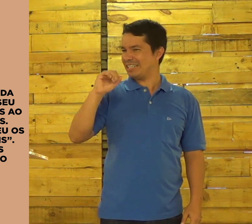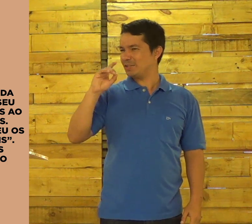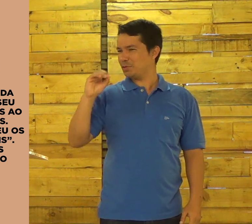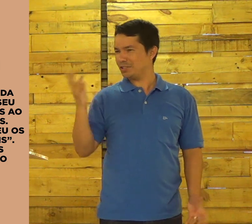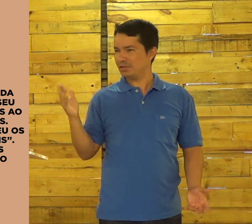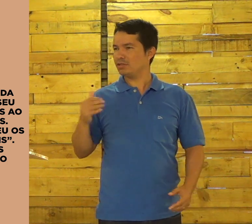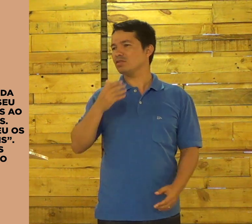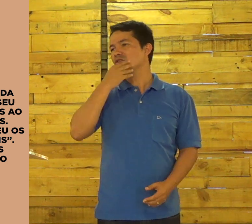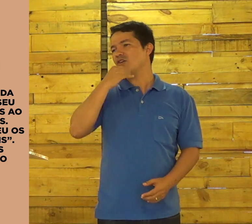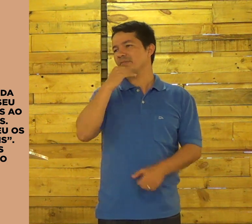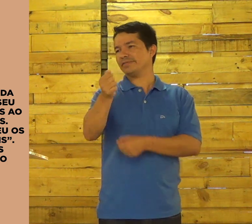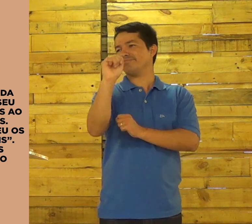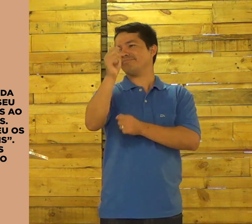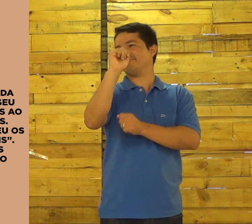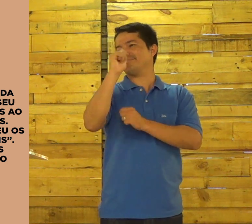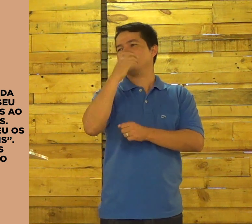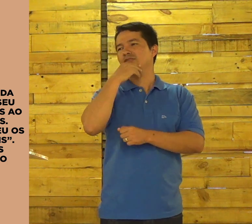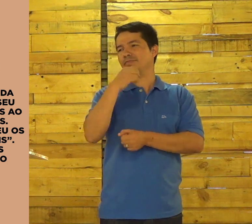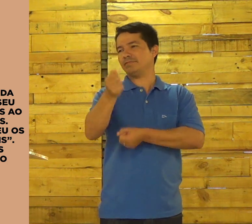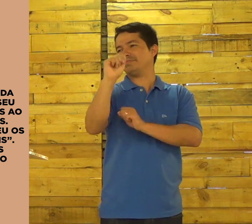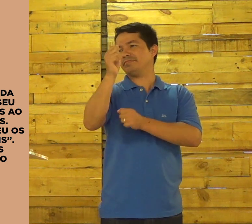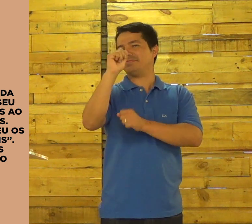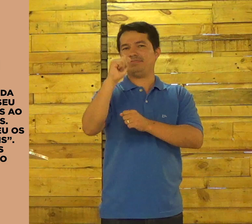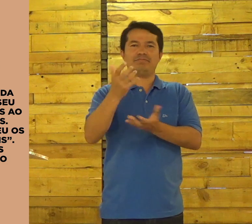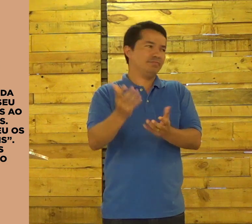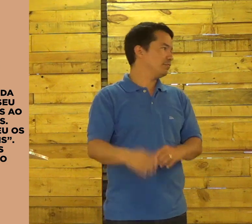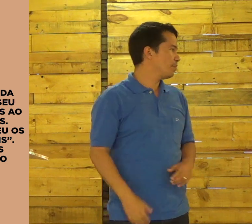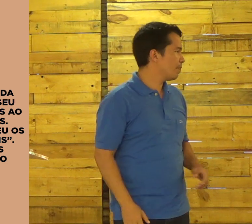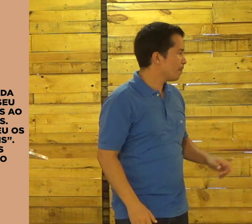Pescadores. Comem que pesca. Certo?